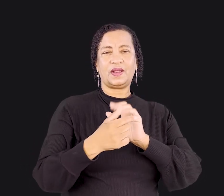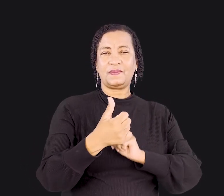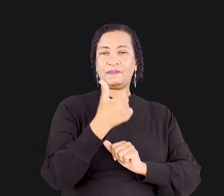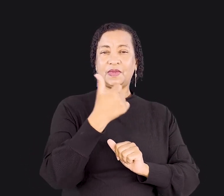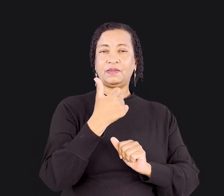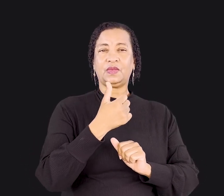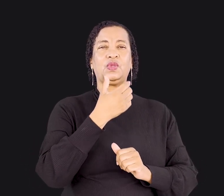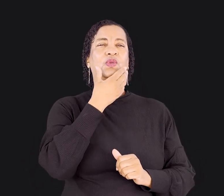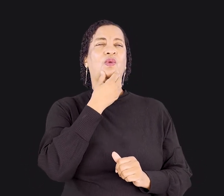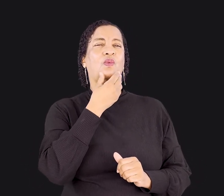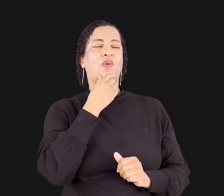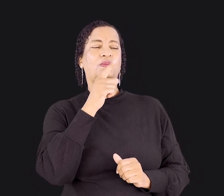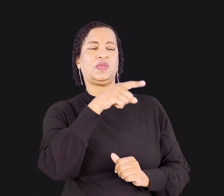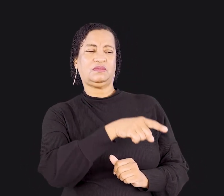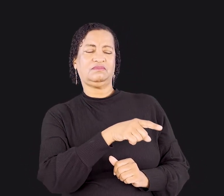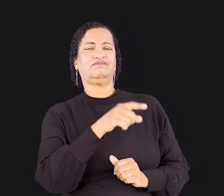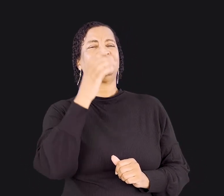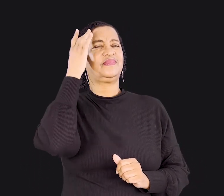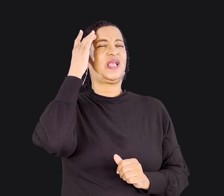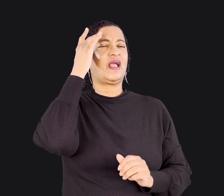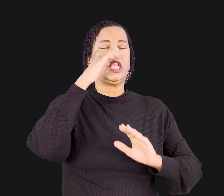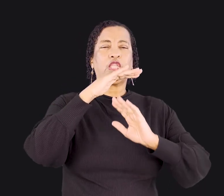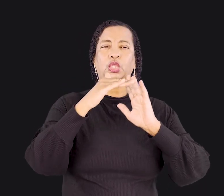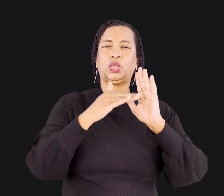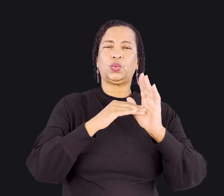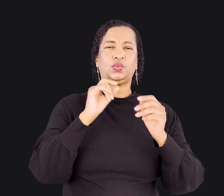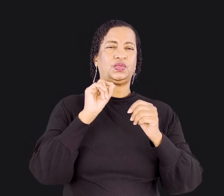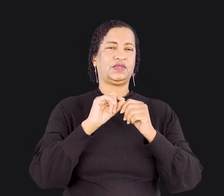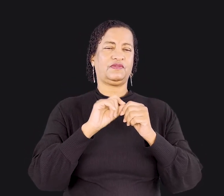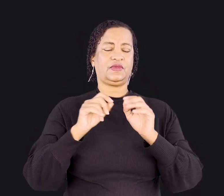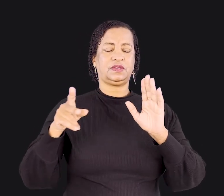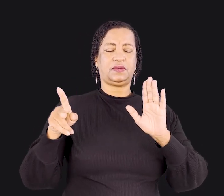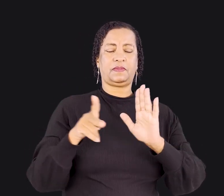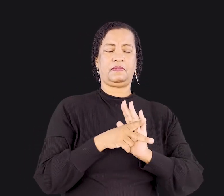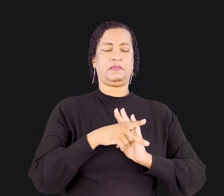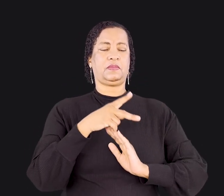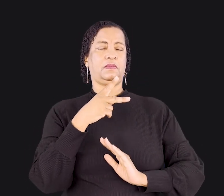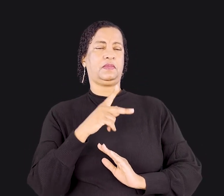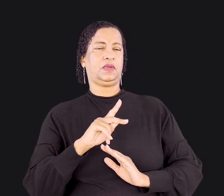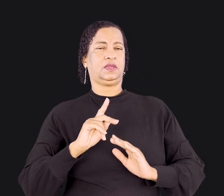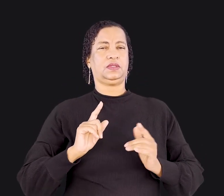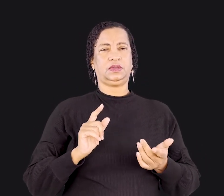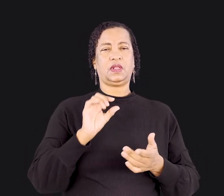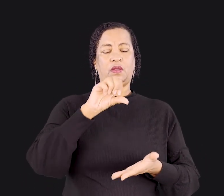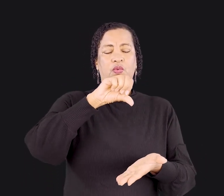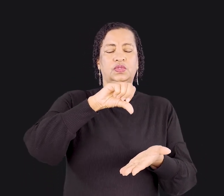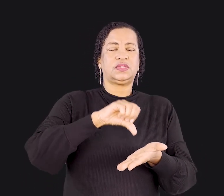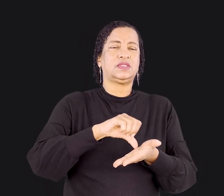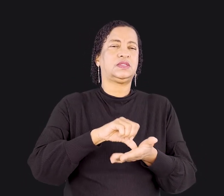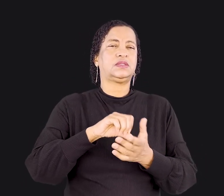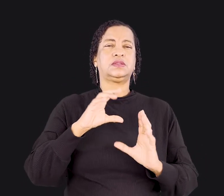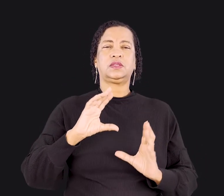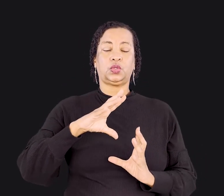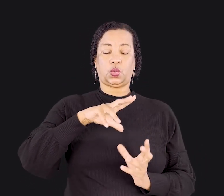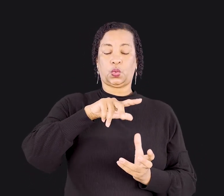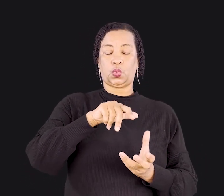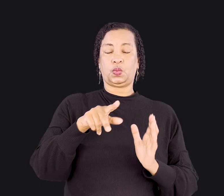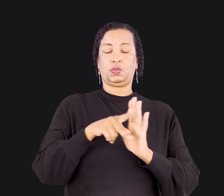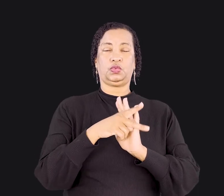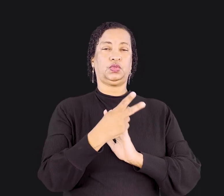regenerado é egocêntrico. Tudo o que ele faz é para si mesmo. Ele ocupa o centro do seu pequeno universo. Tudo